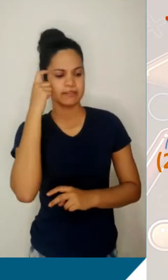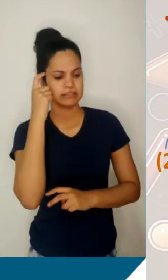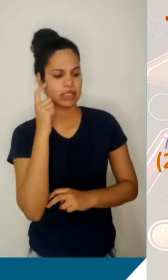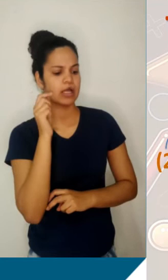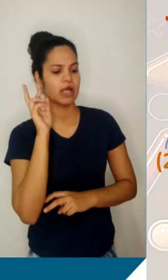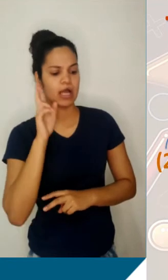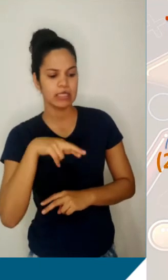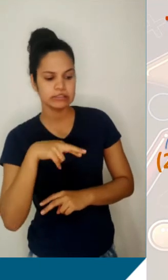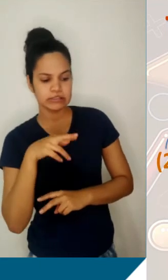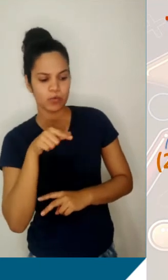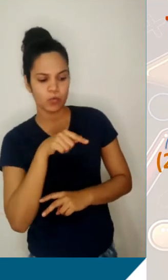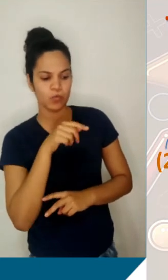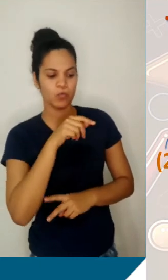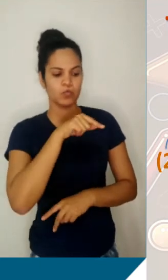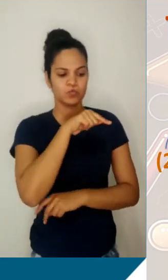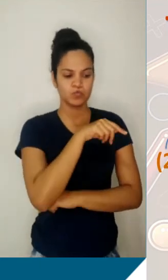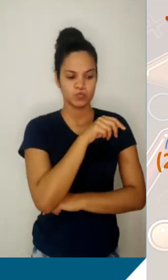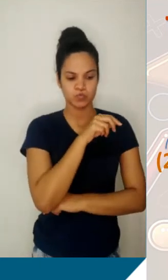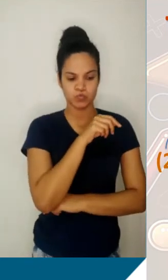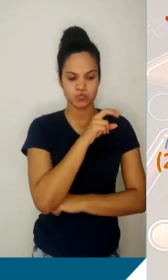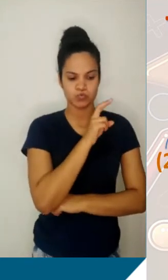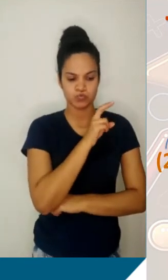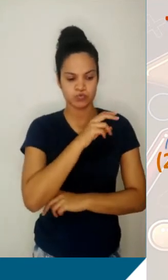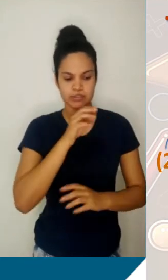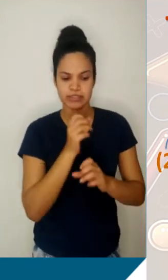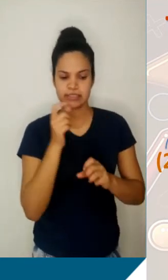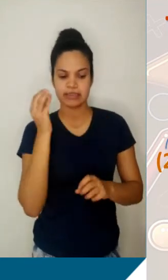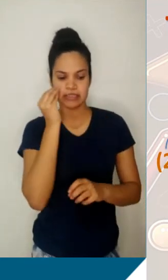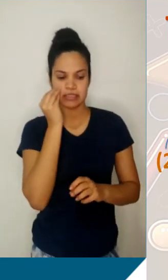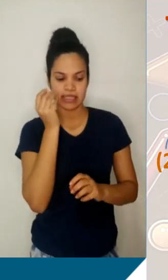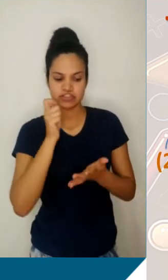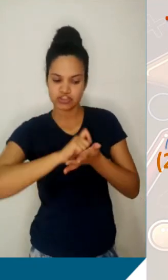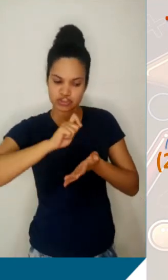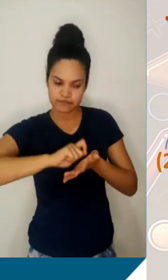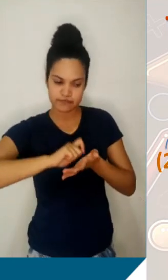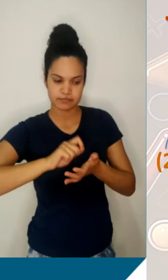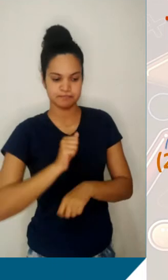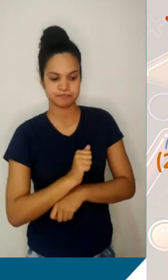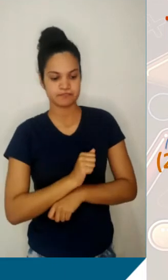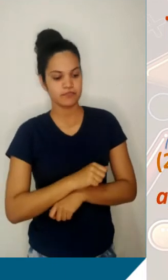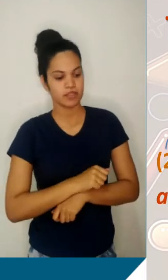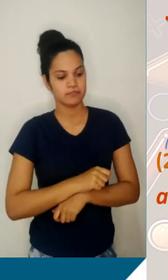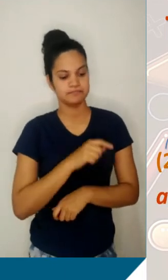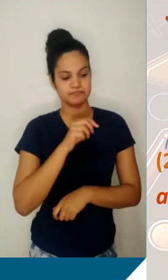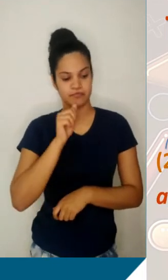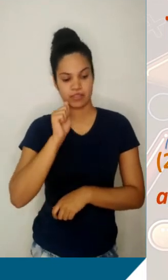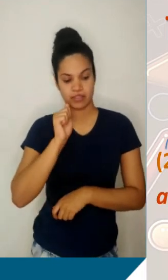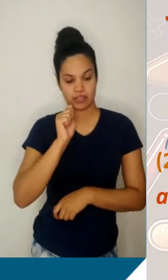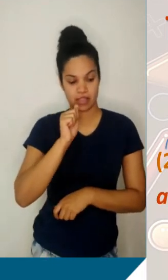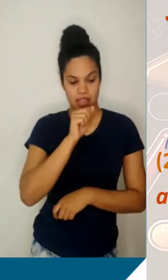a razão e o A2. Pausa o vídeo e tenta escrever essa relação. Se você escreveu que o